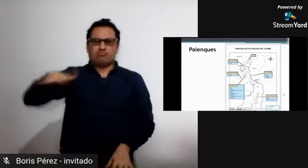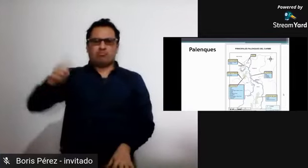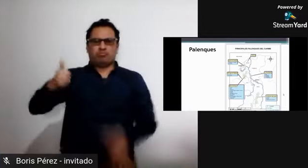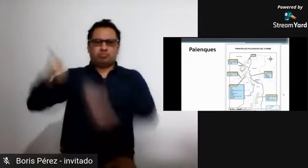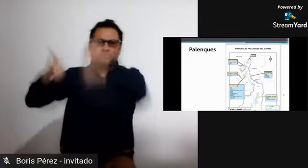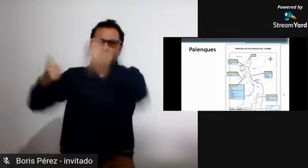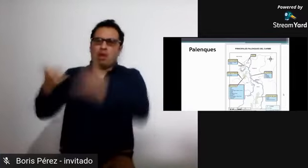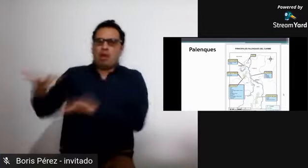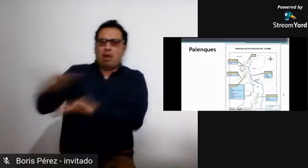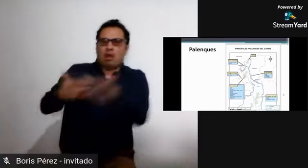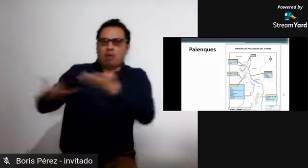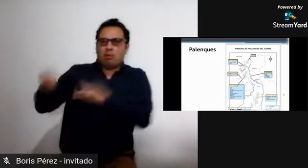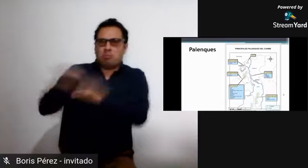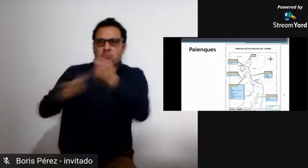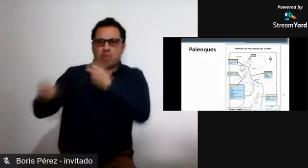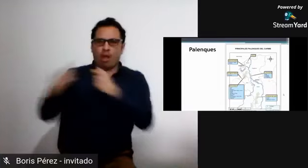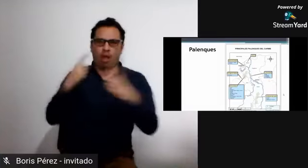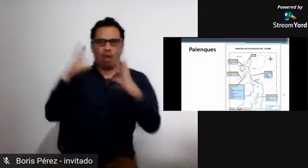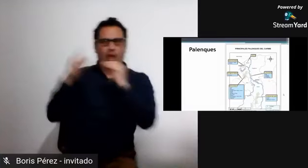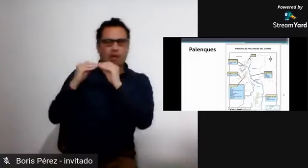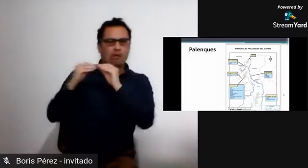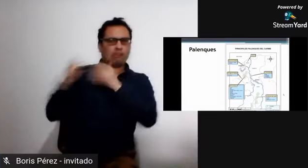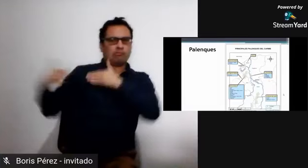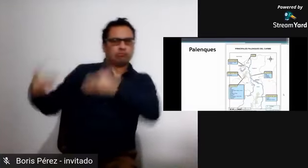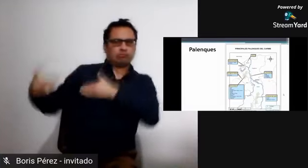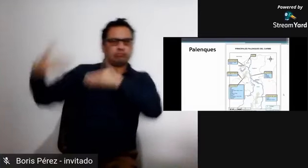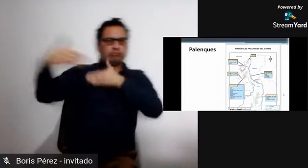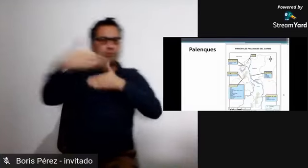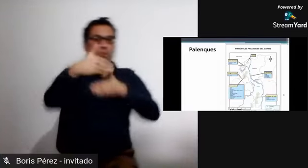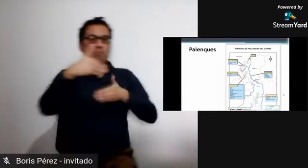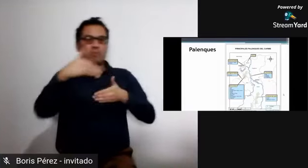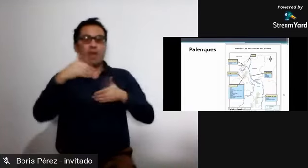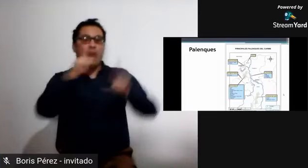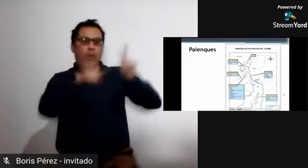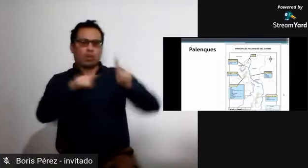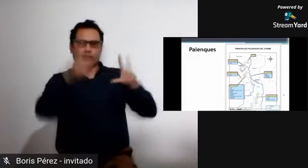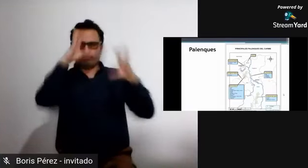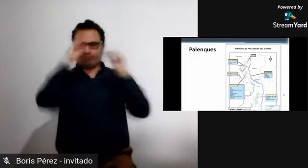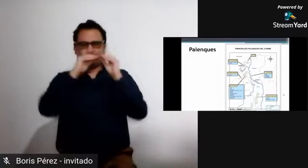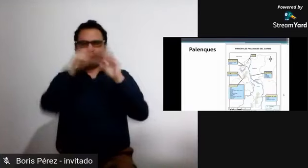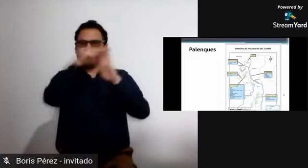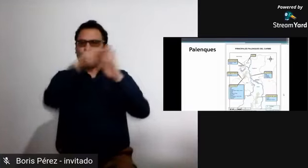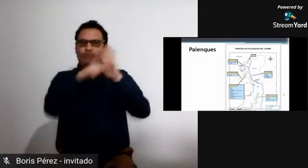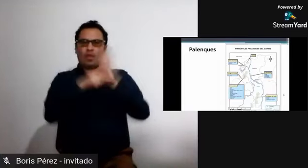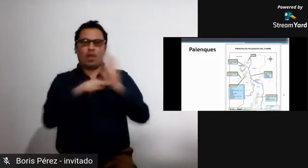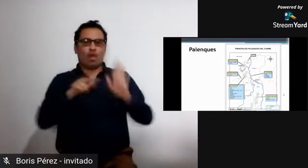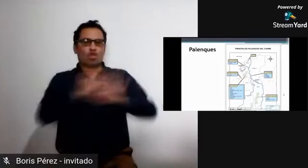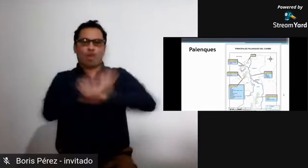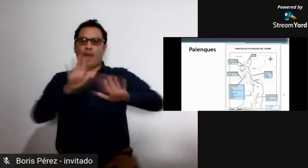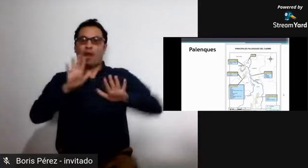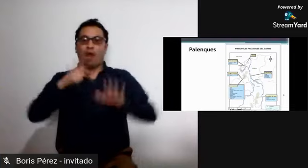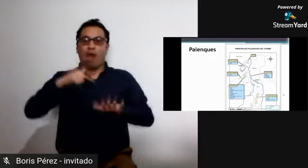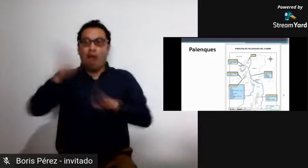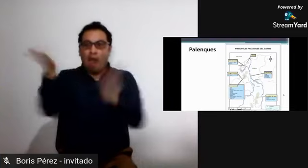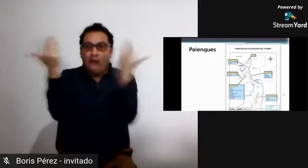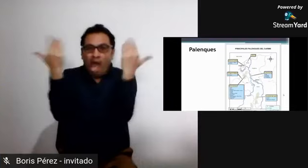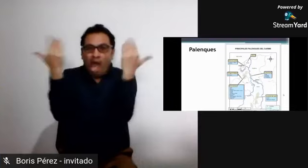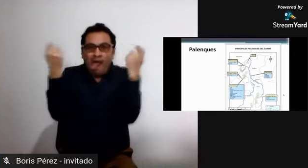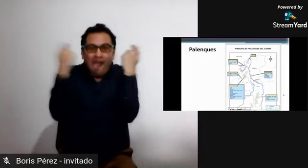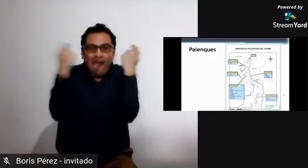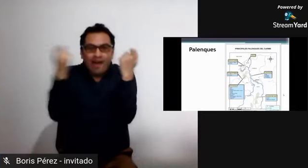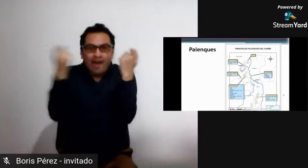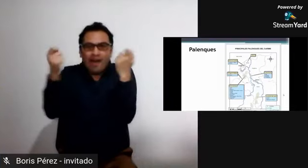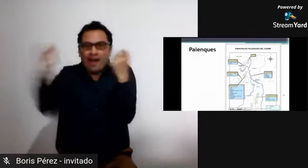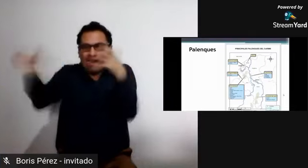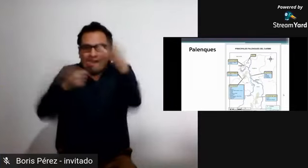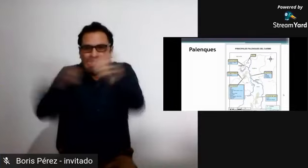tipo de negociación para poder lograr su libertad. Entonces, buscaban llegar a acuerdos para no volver